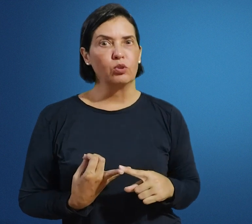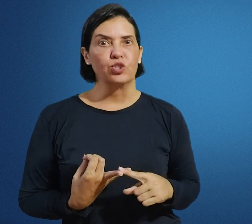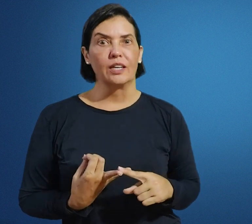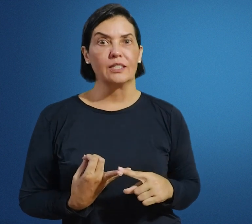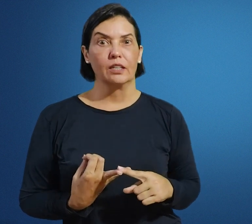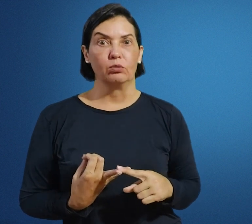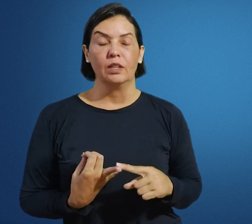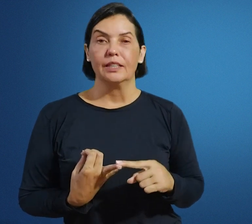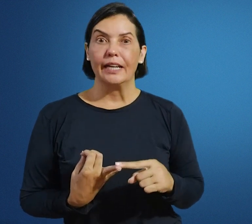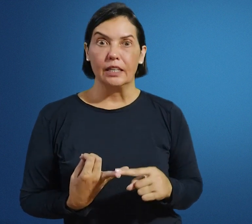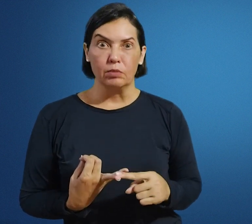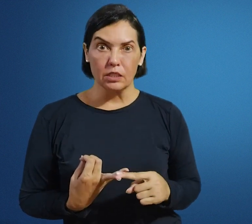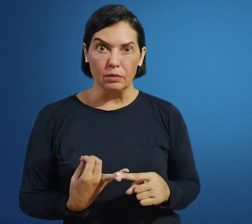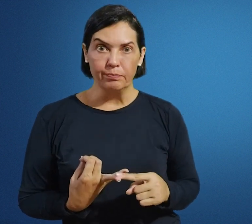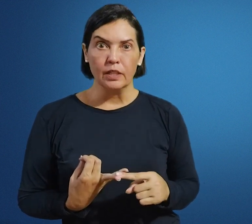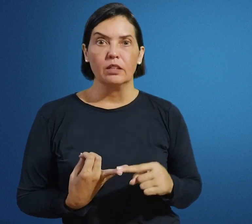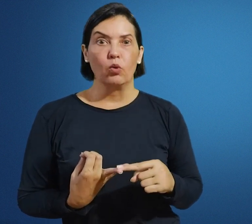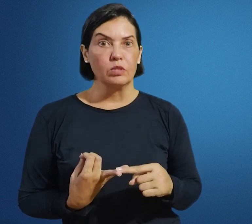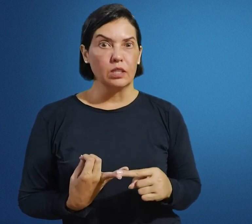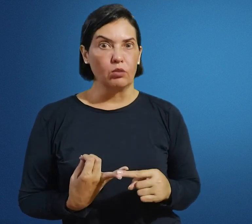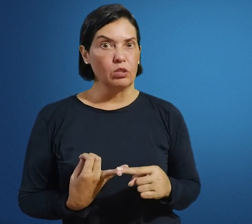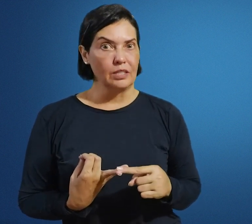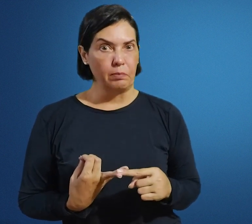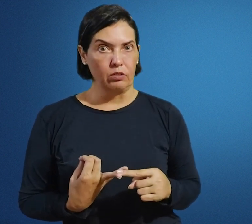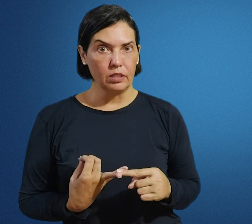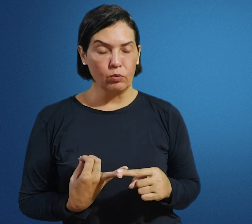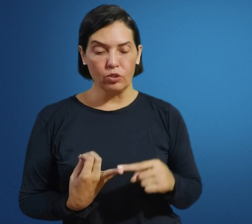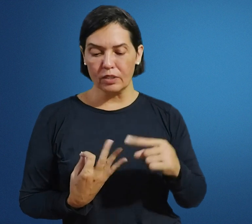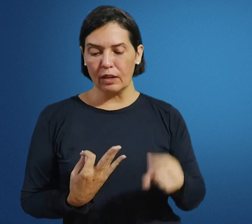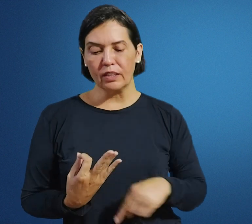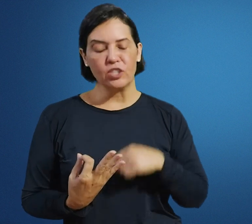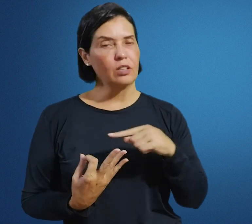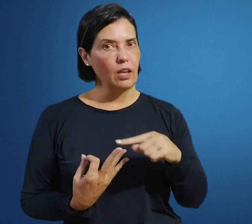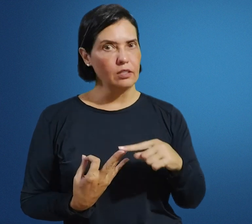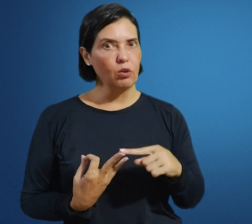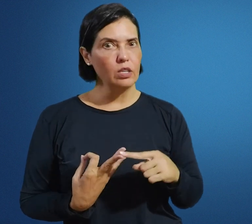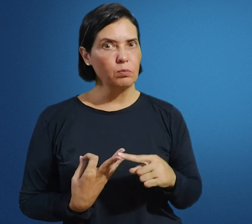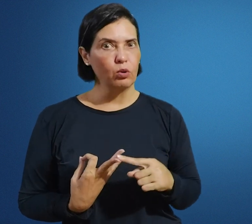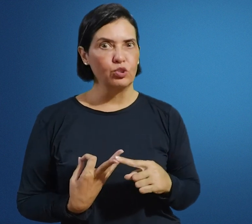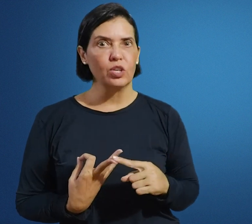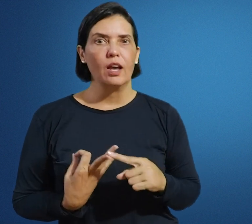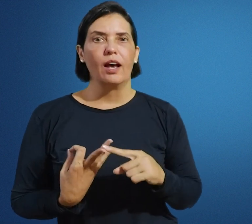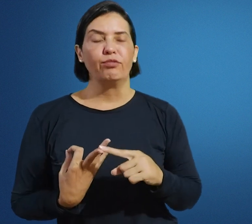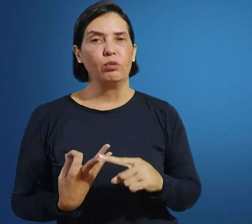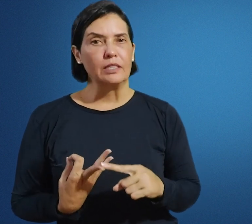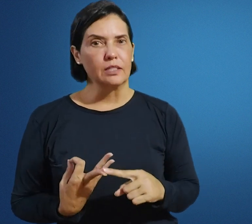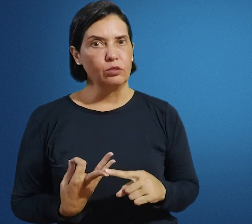corresponde à questão da Libras, conceitos e seus aspectos linguísticos, e da unidade 3, que corresponde a formação